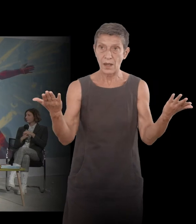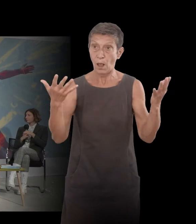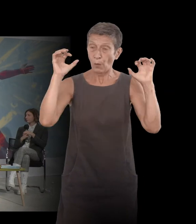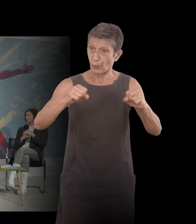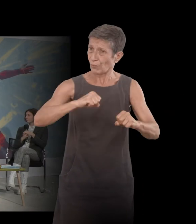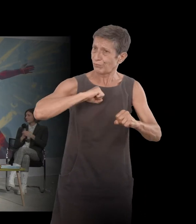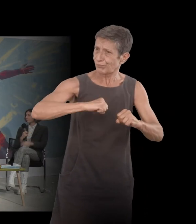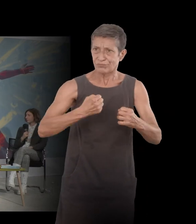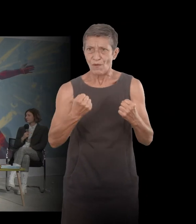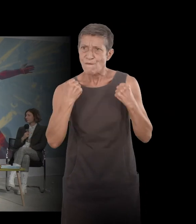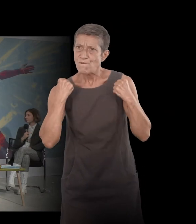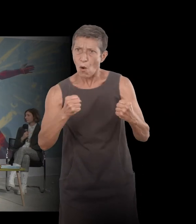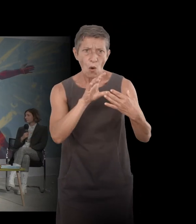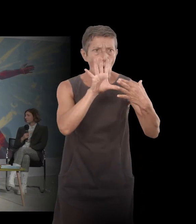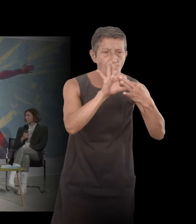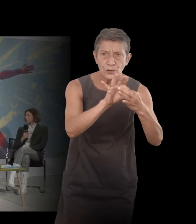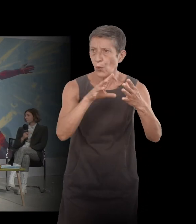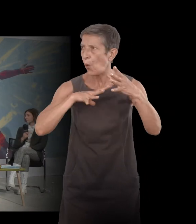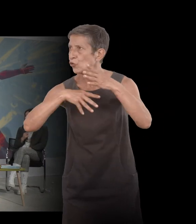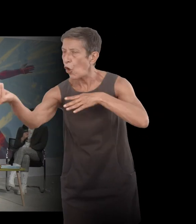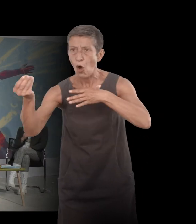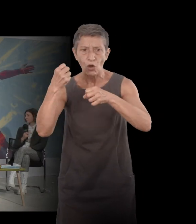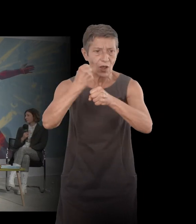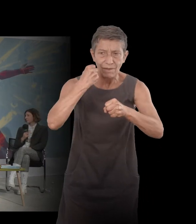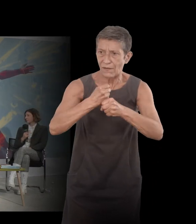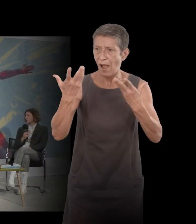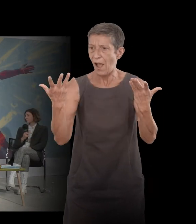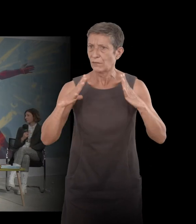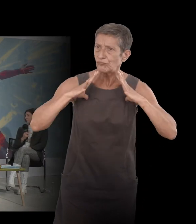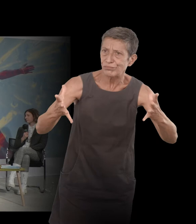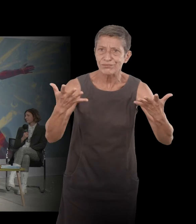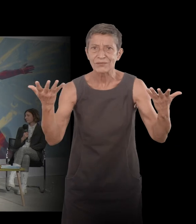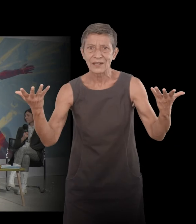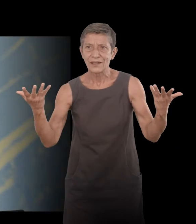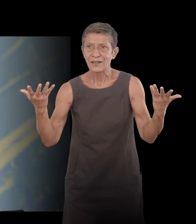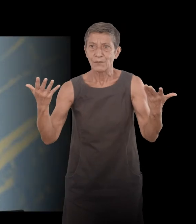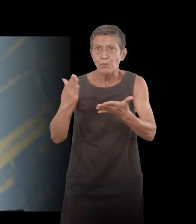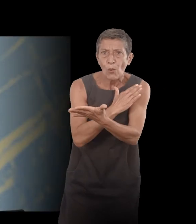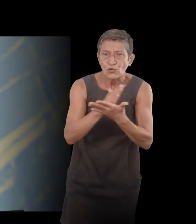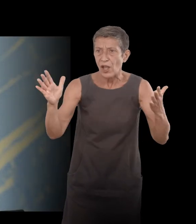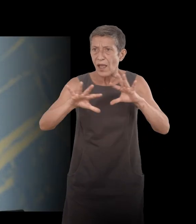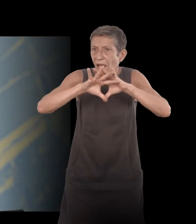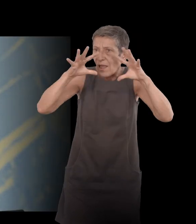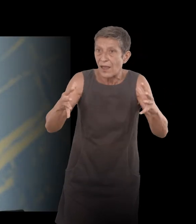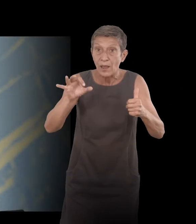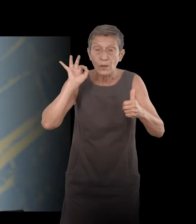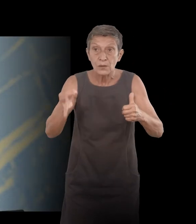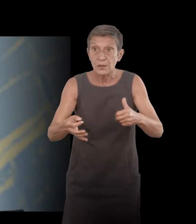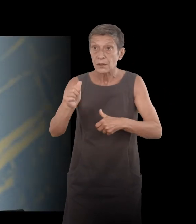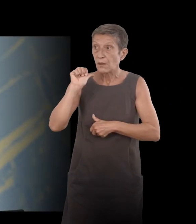relations, de sorties, de densité de travail, d'investissement, de projets, etc. Et puis le lendemain, on se dit, mais pourquoi